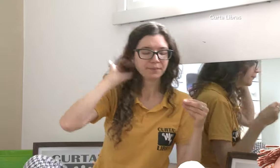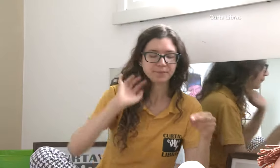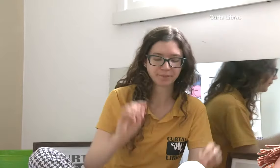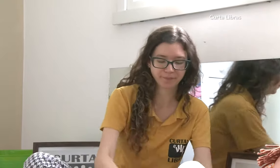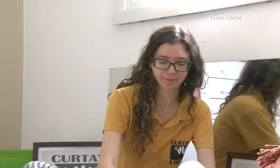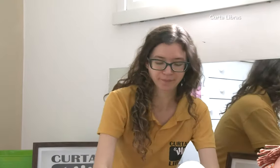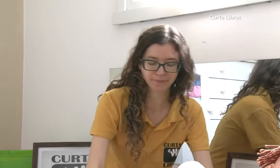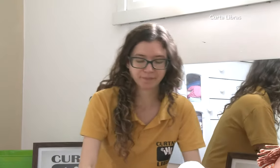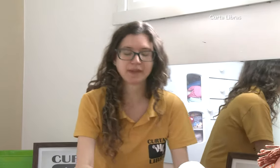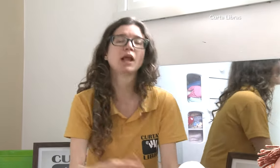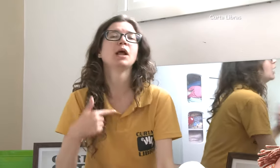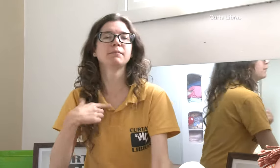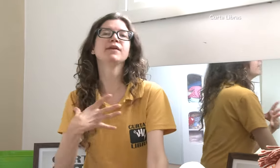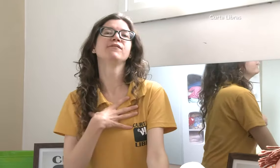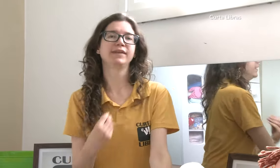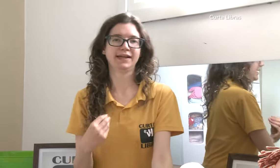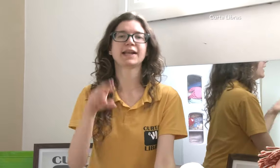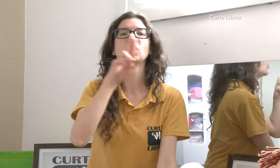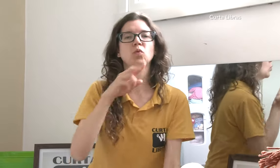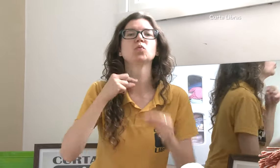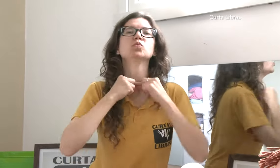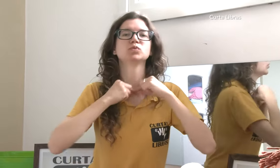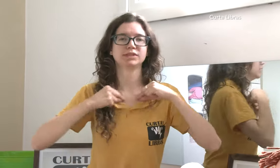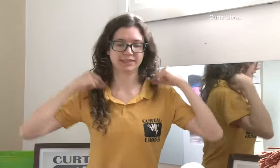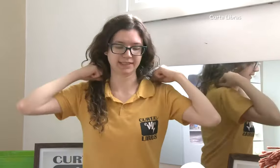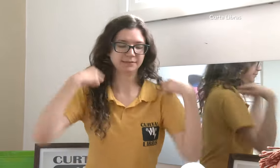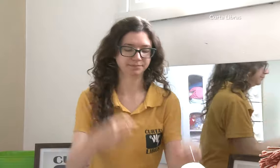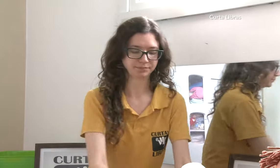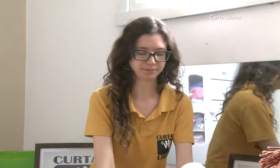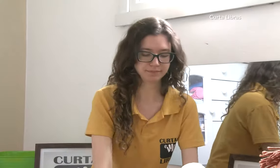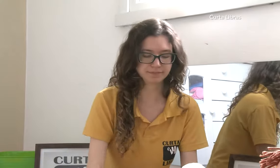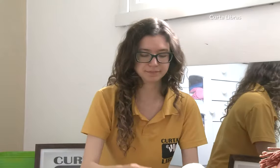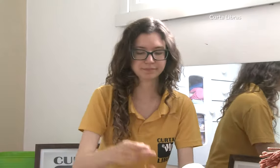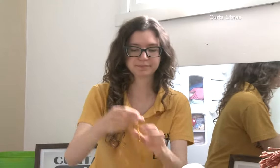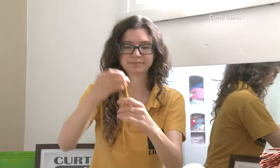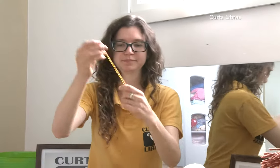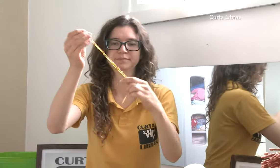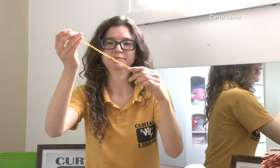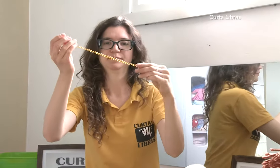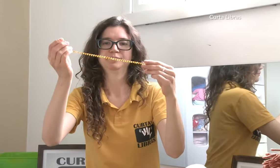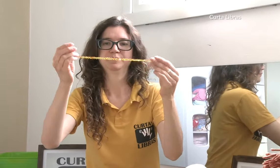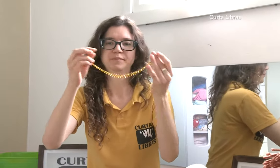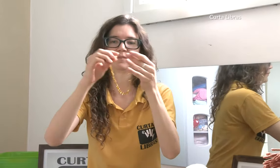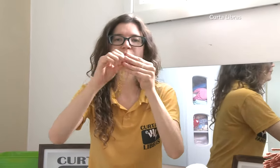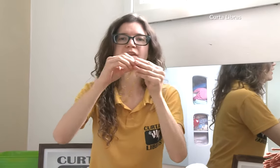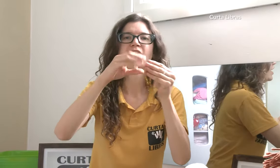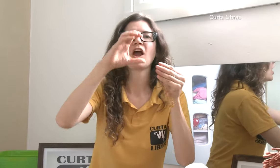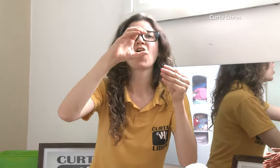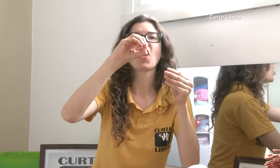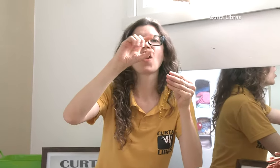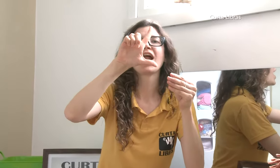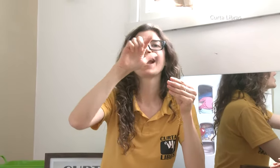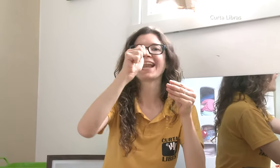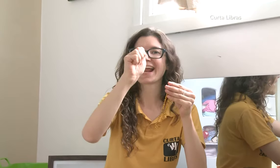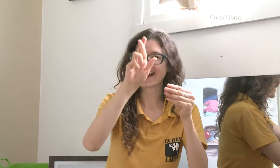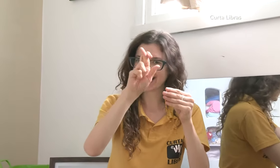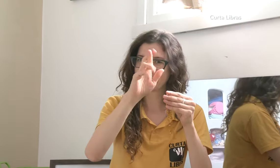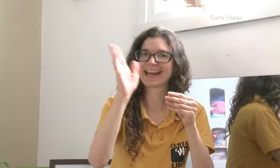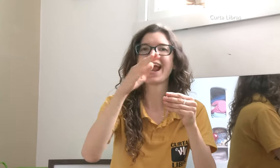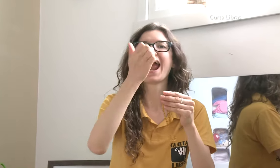ou outros alimentos. Bom, para complementar, a minha filha usa este colar. É um colar de âmbar.